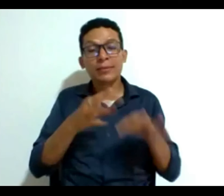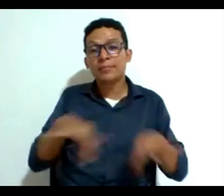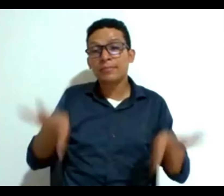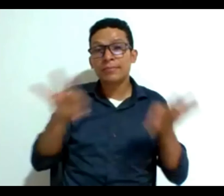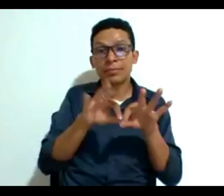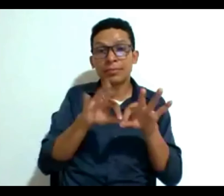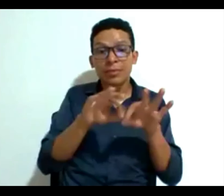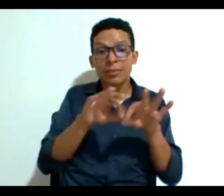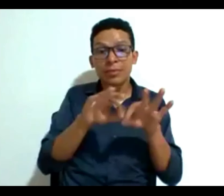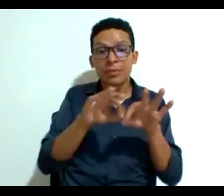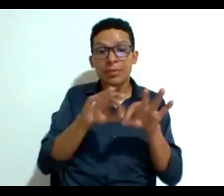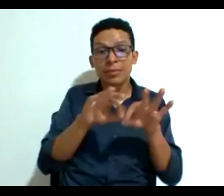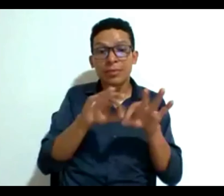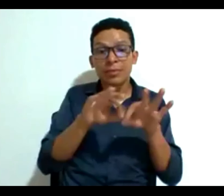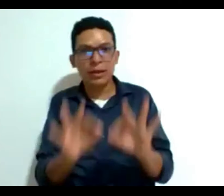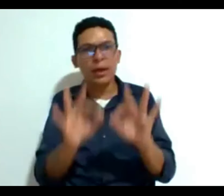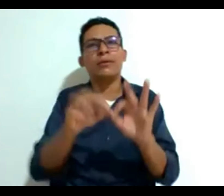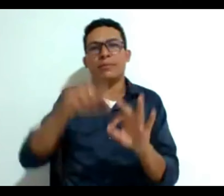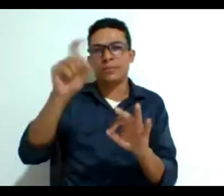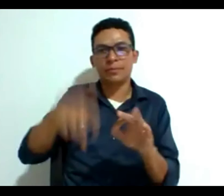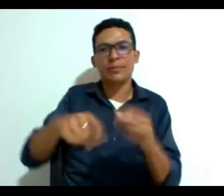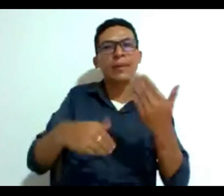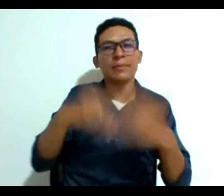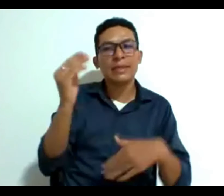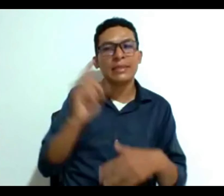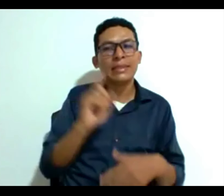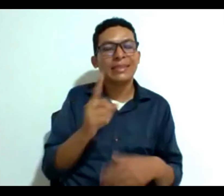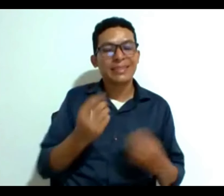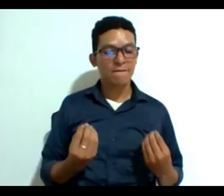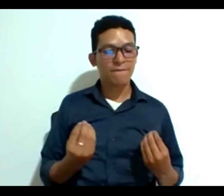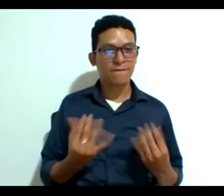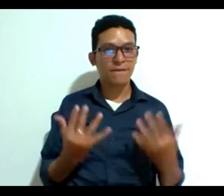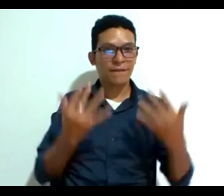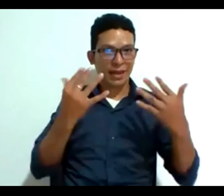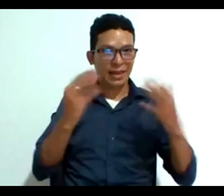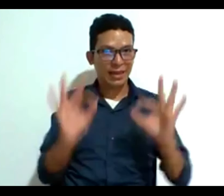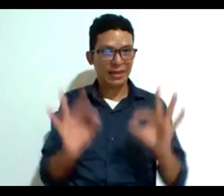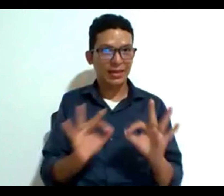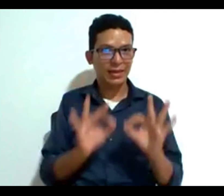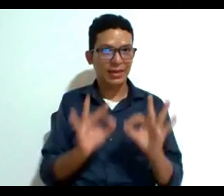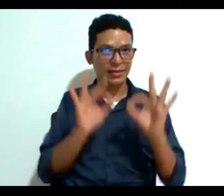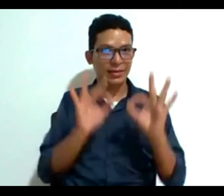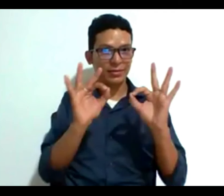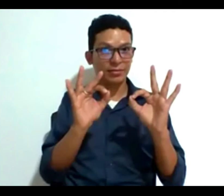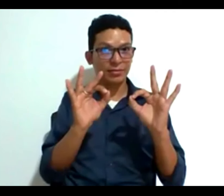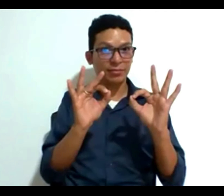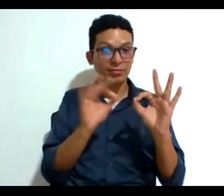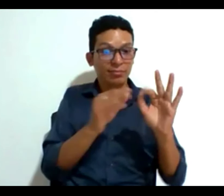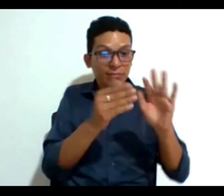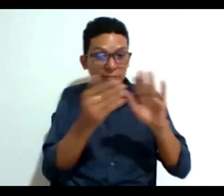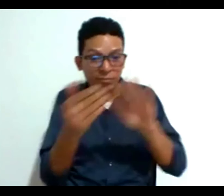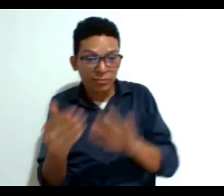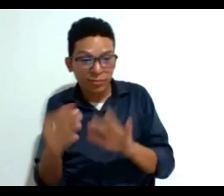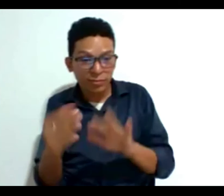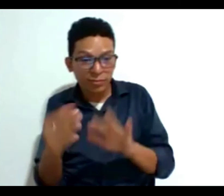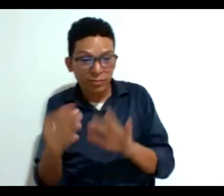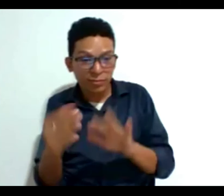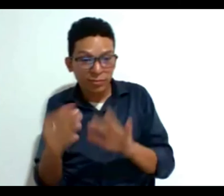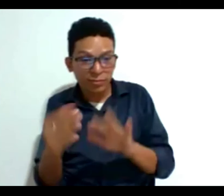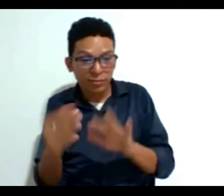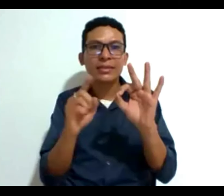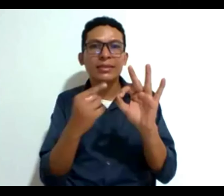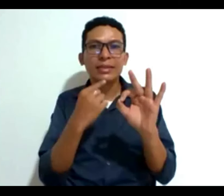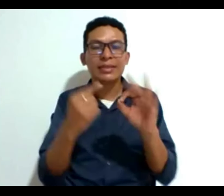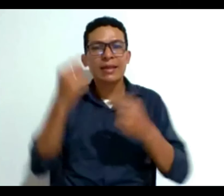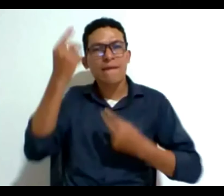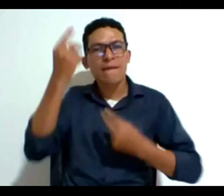digna tenemos que empezar hablando de vida digna porque la muerte digna también está enmarcada en un valor